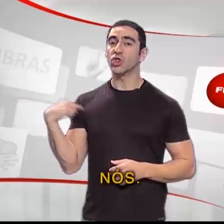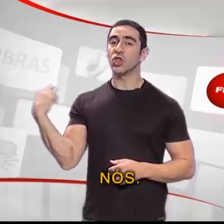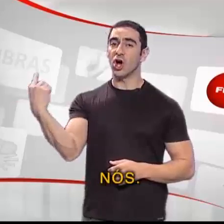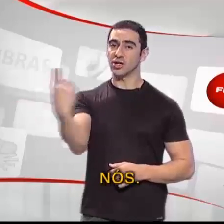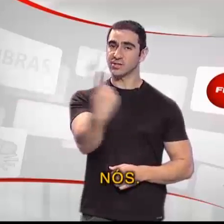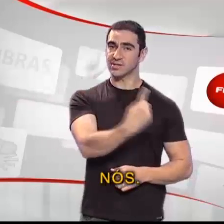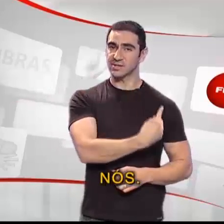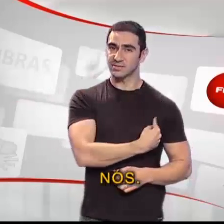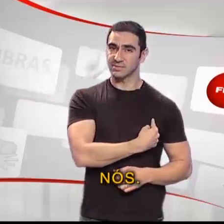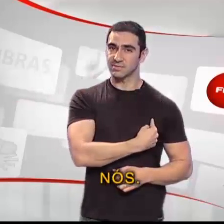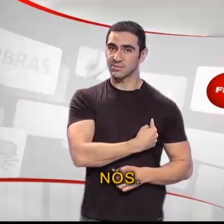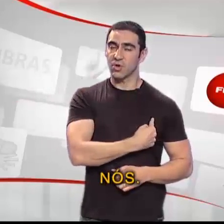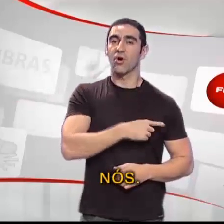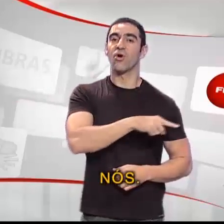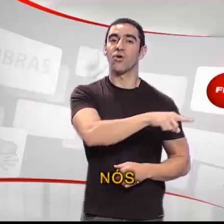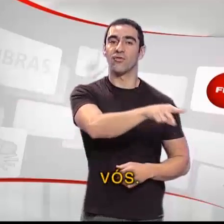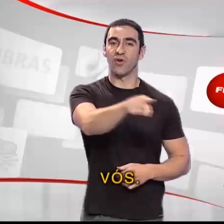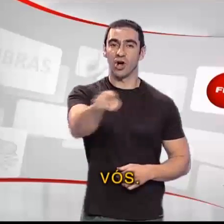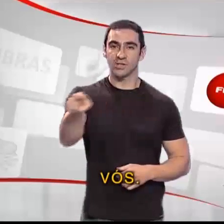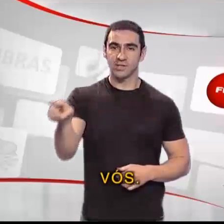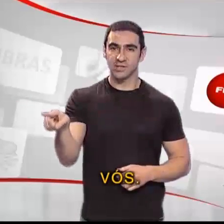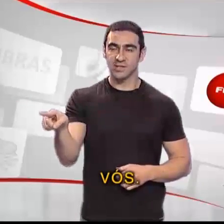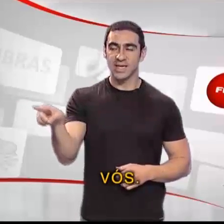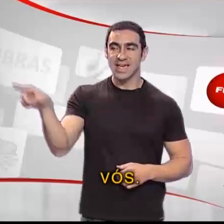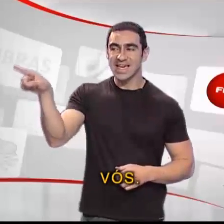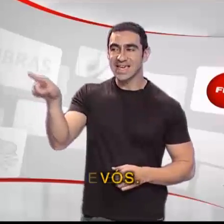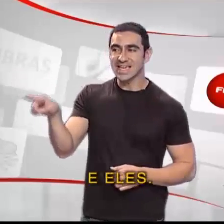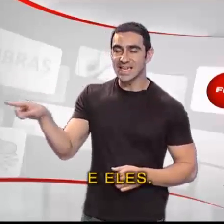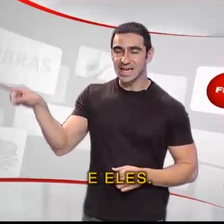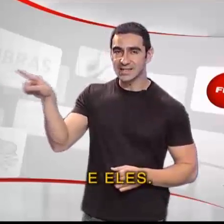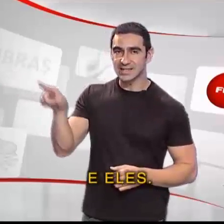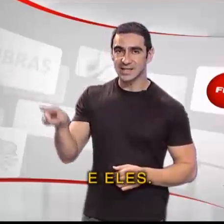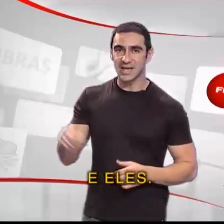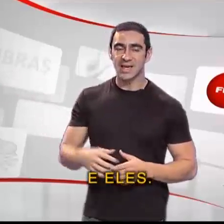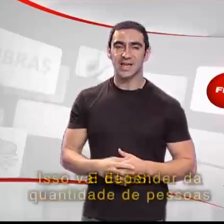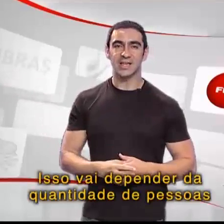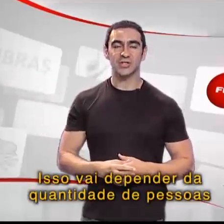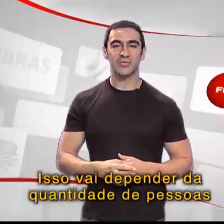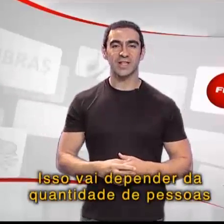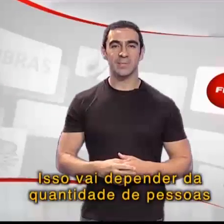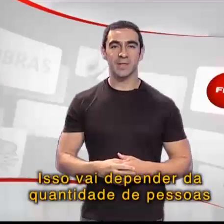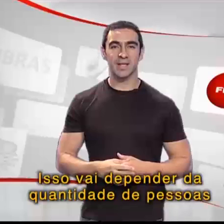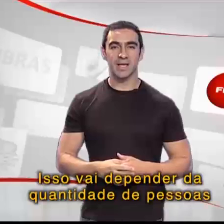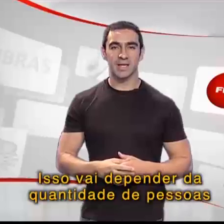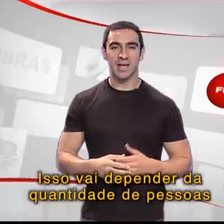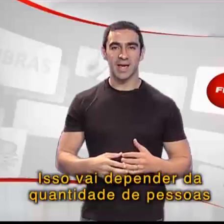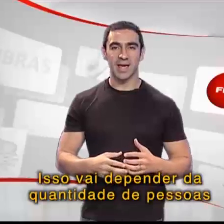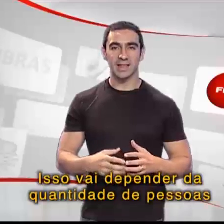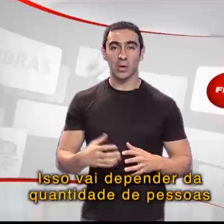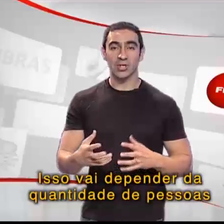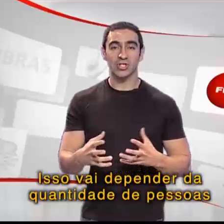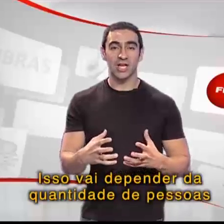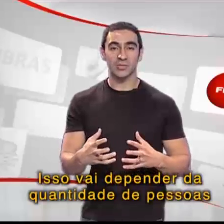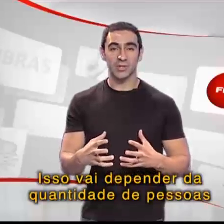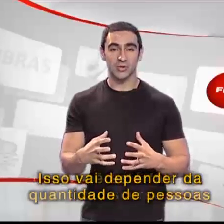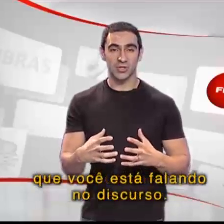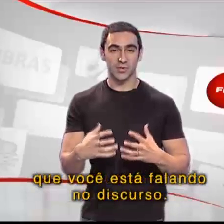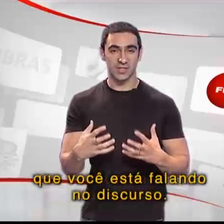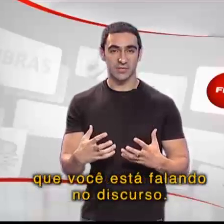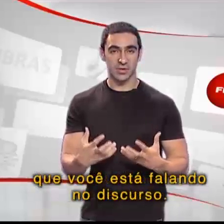nós, vós e eles. Isso vai depender da quantidade de pessoas que você está falando